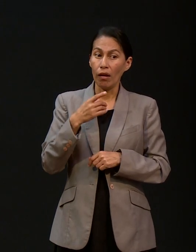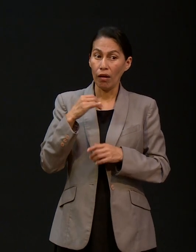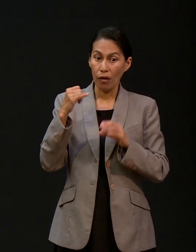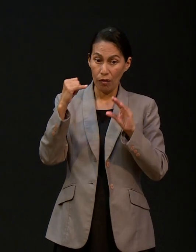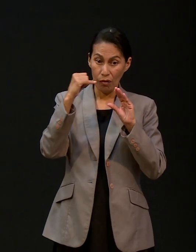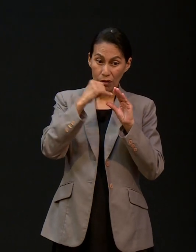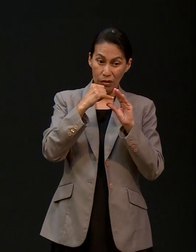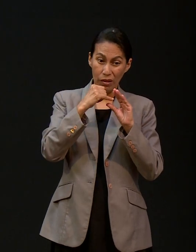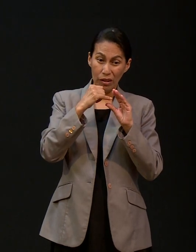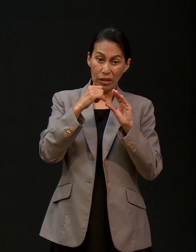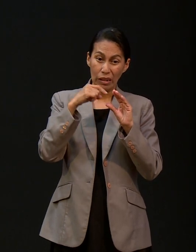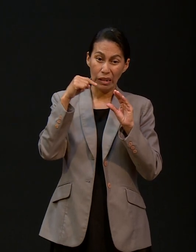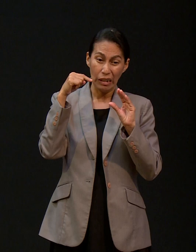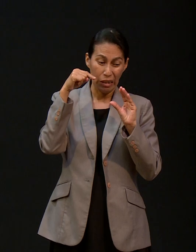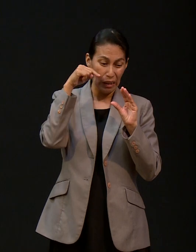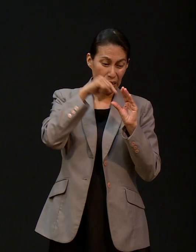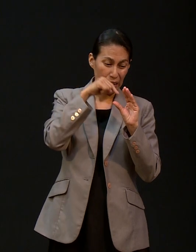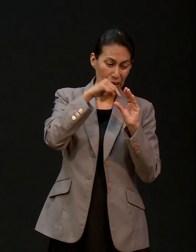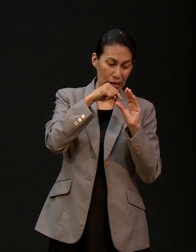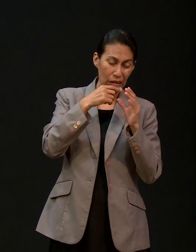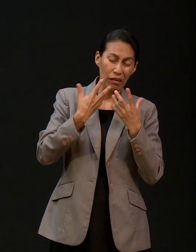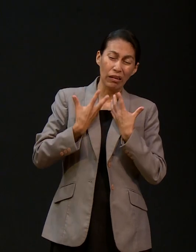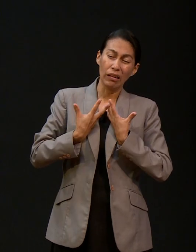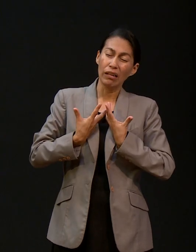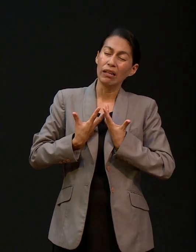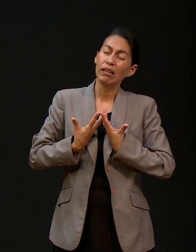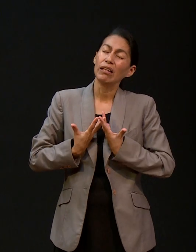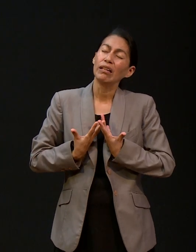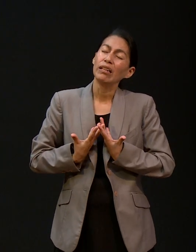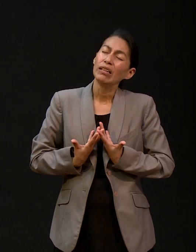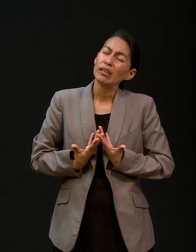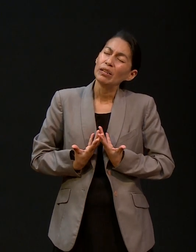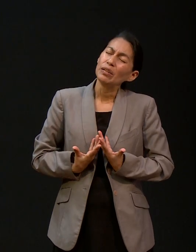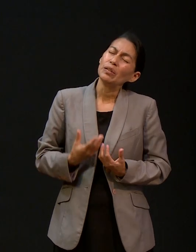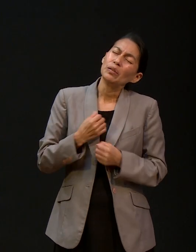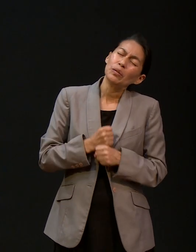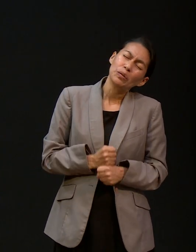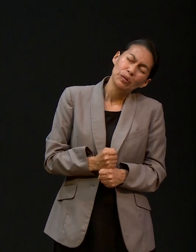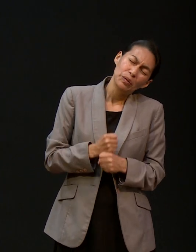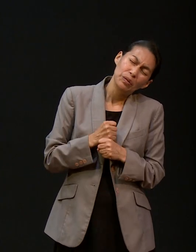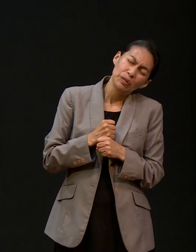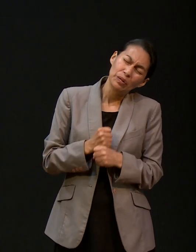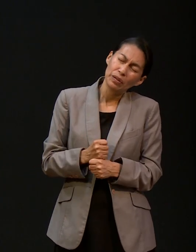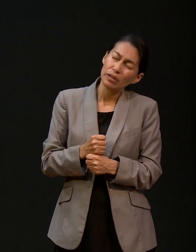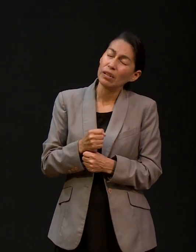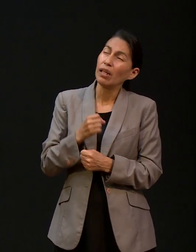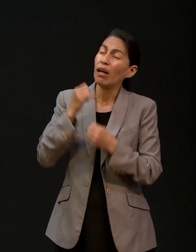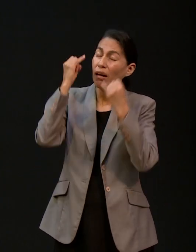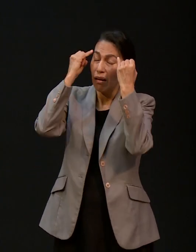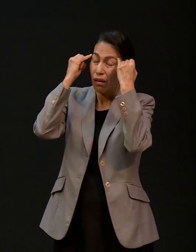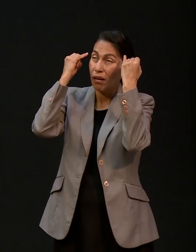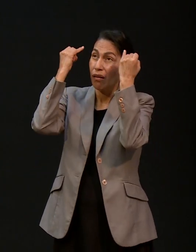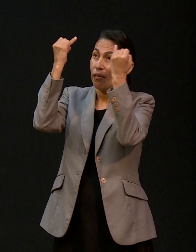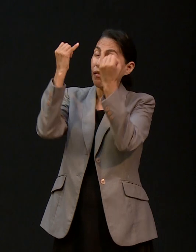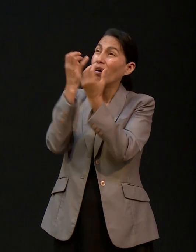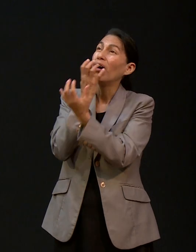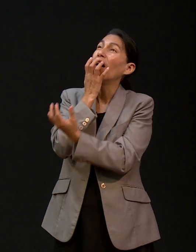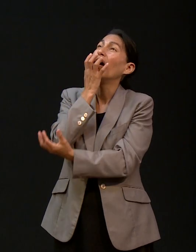invoqué en mi angustia a Jehová y él me oyó desde el seno del